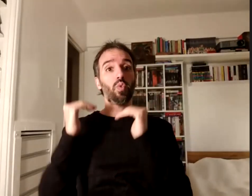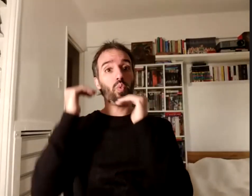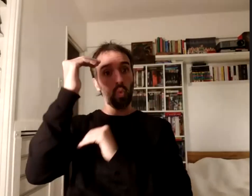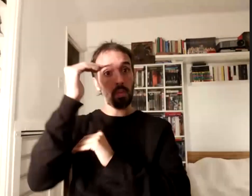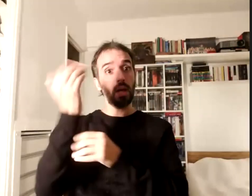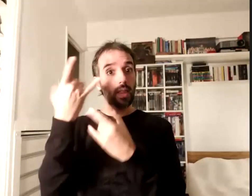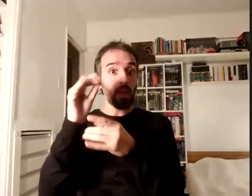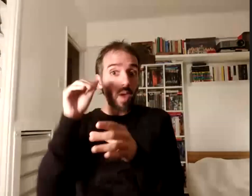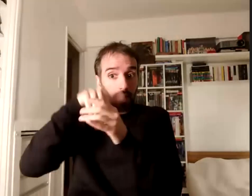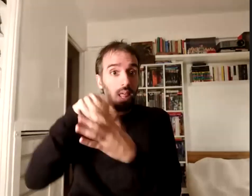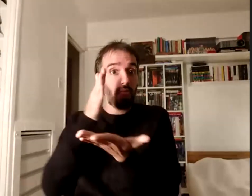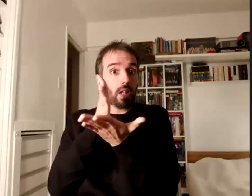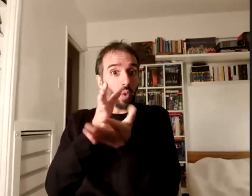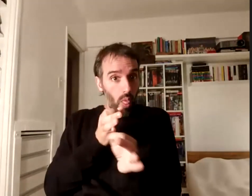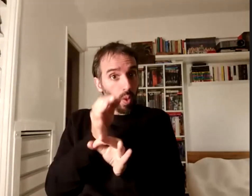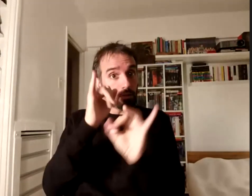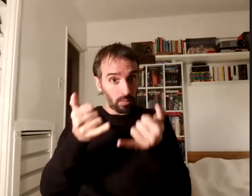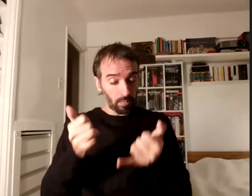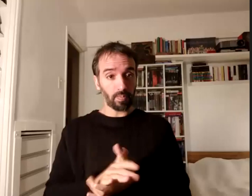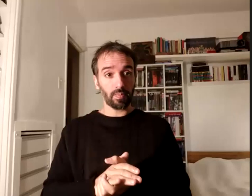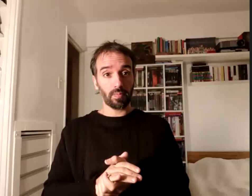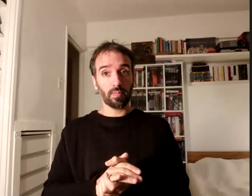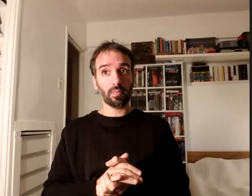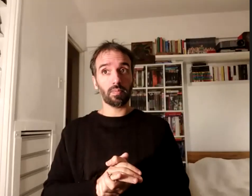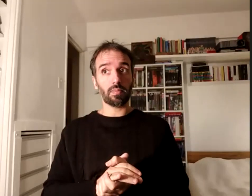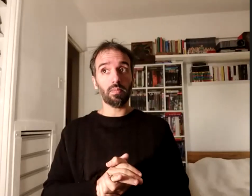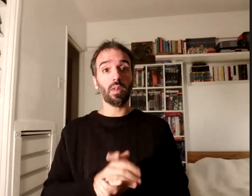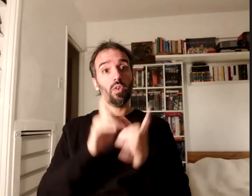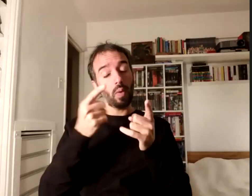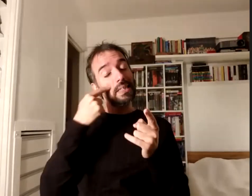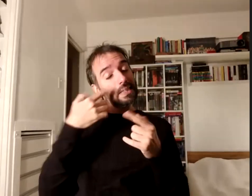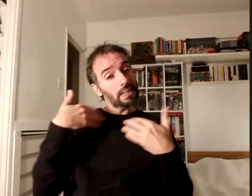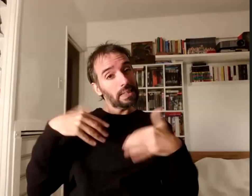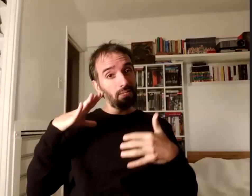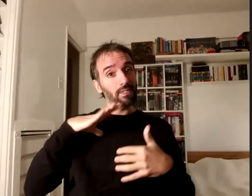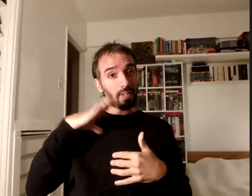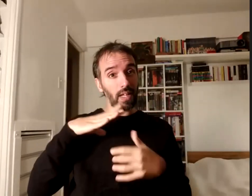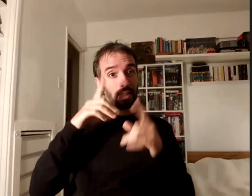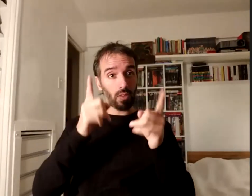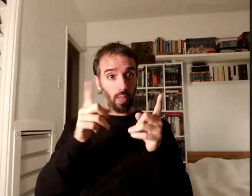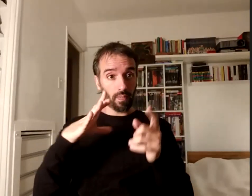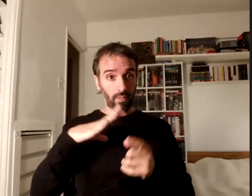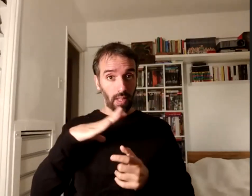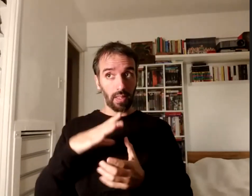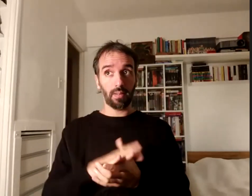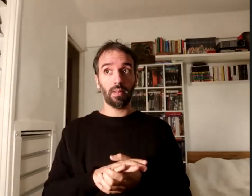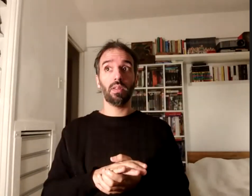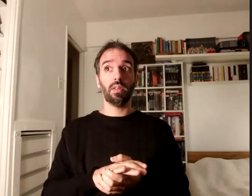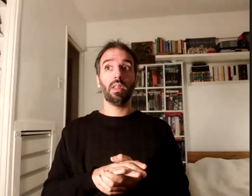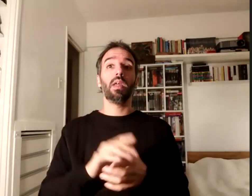derecho a la educación, está bastante lejos de poder, de